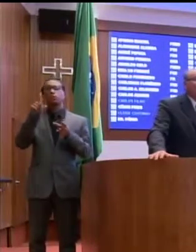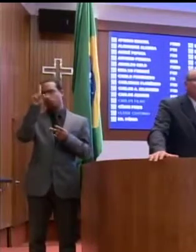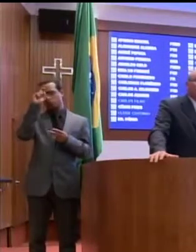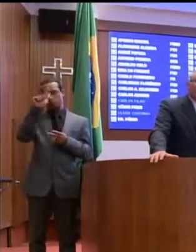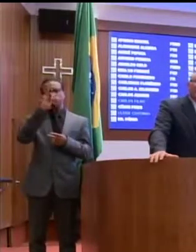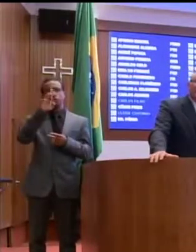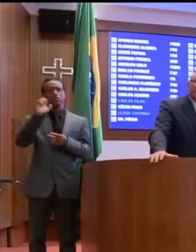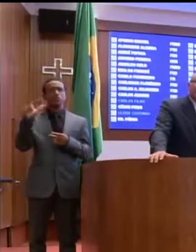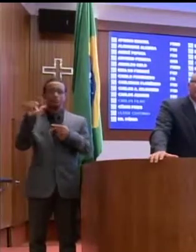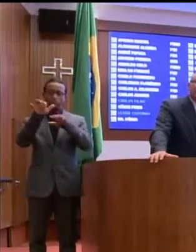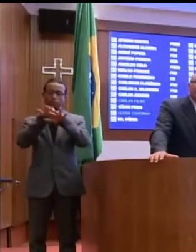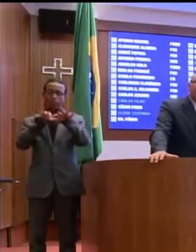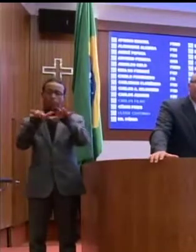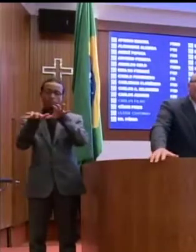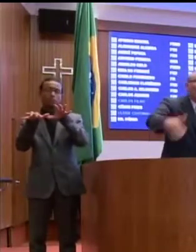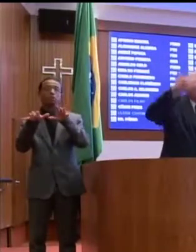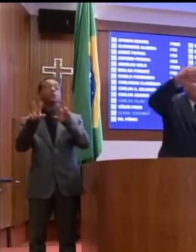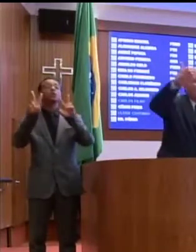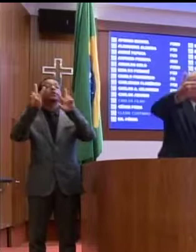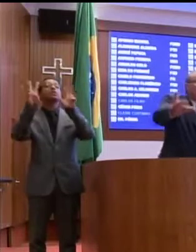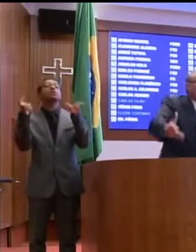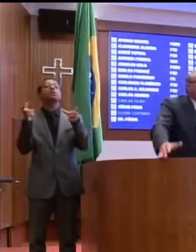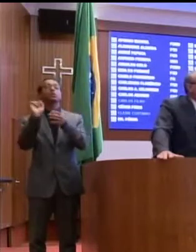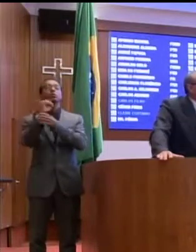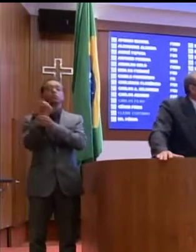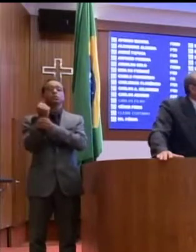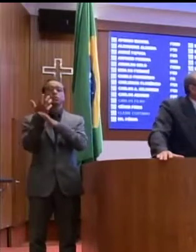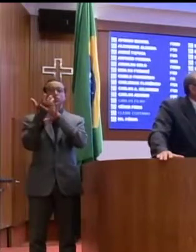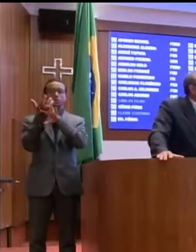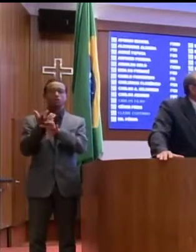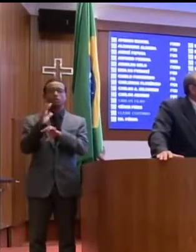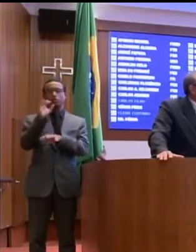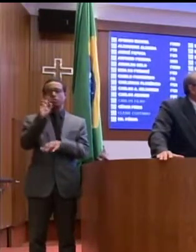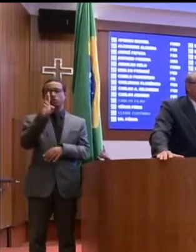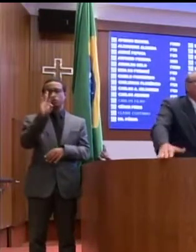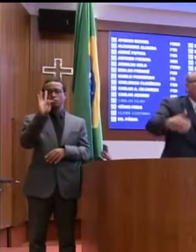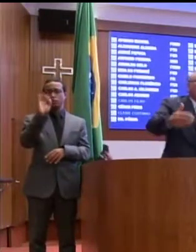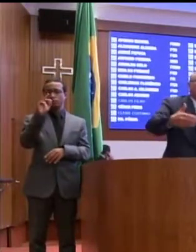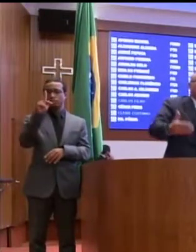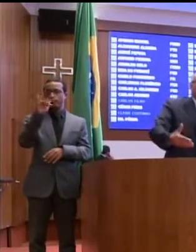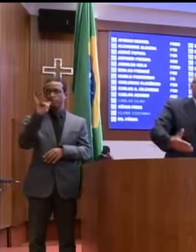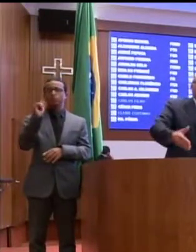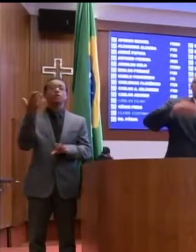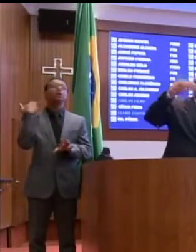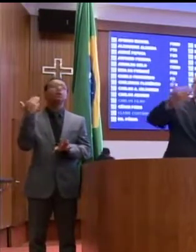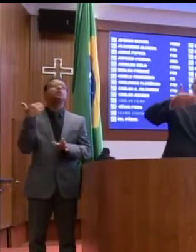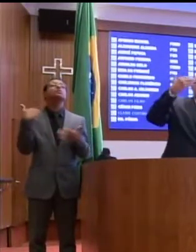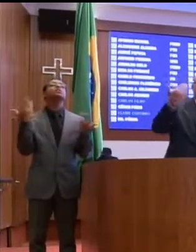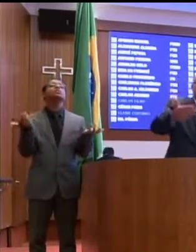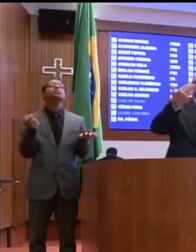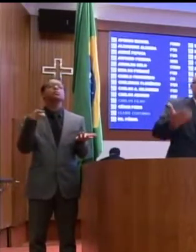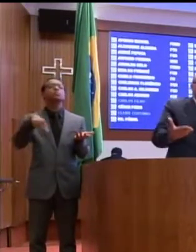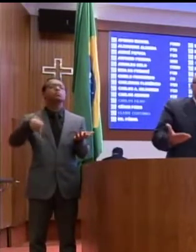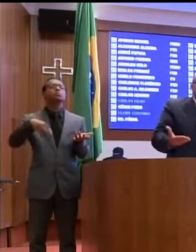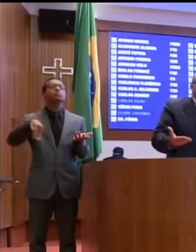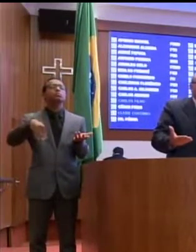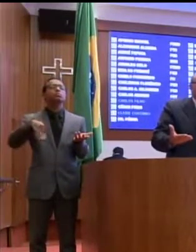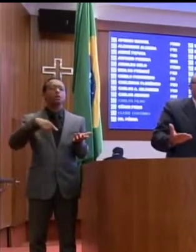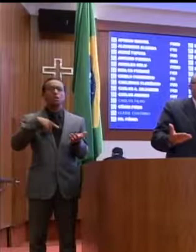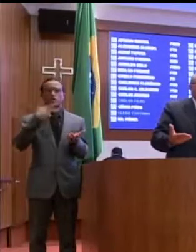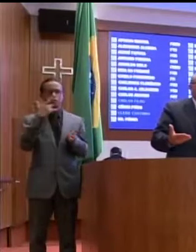na questão da ortopedia? Onde que o Maranhão já teve isso? Como pode dizer que 200 novas